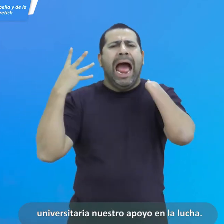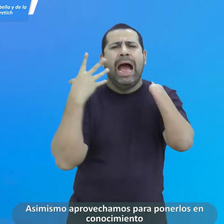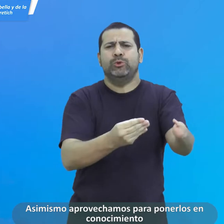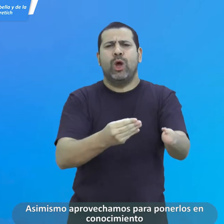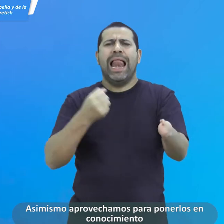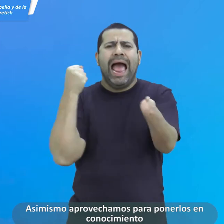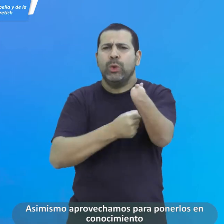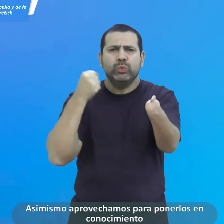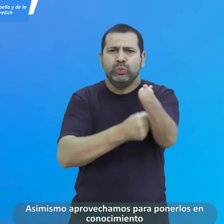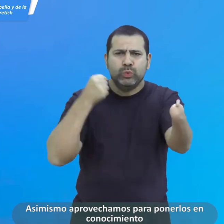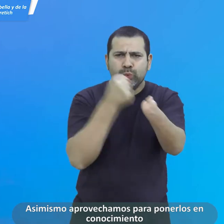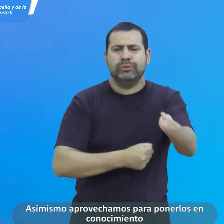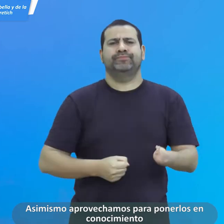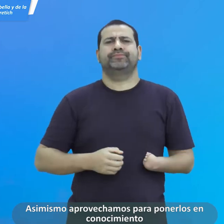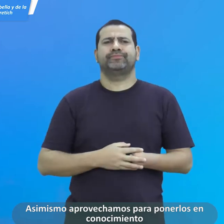lucha.